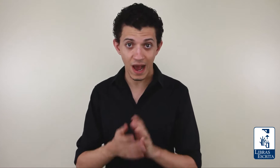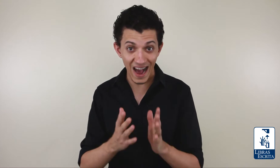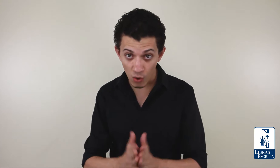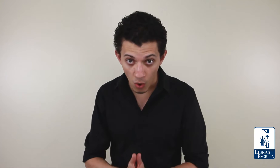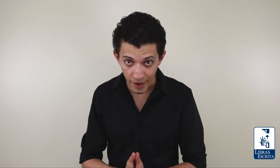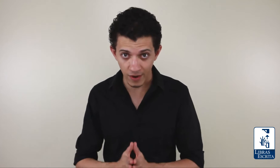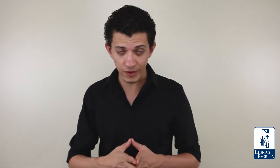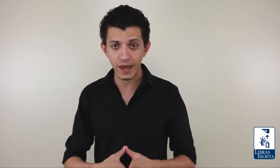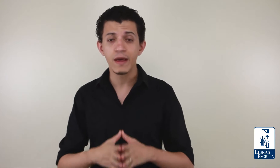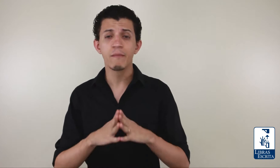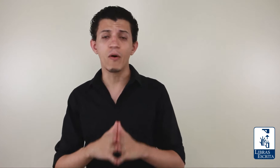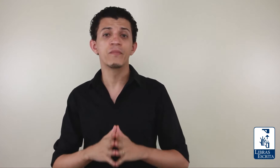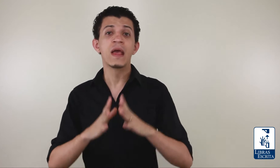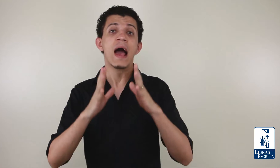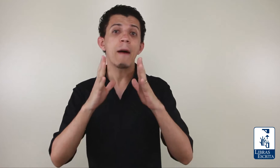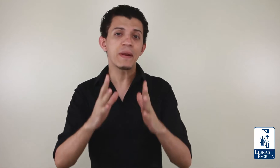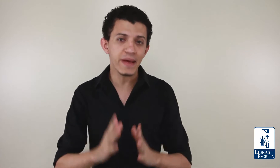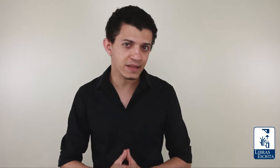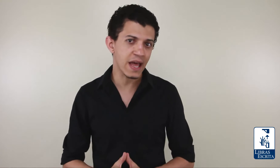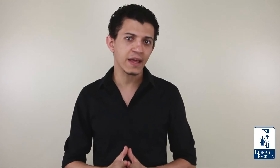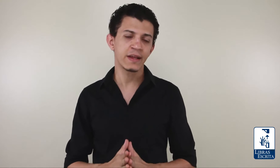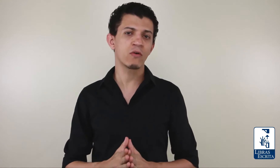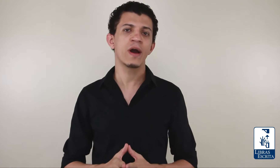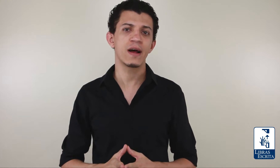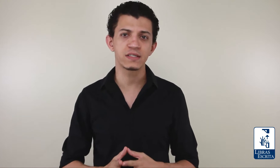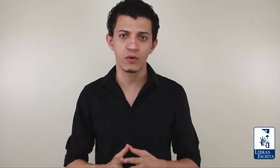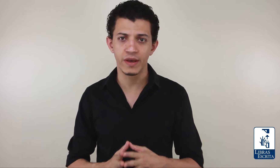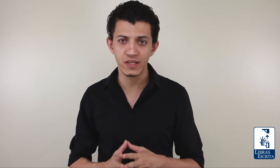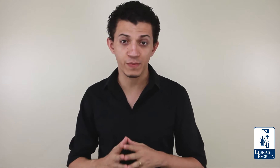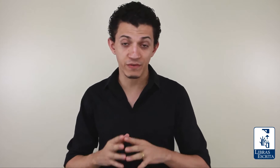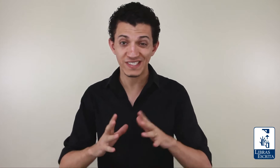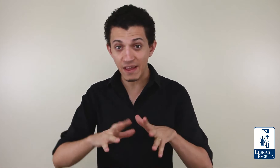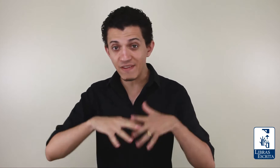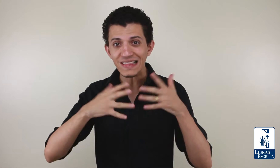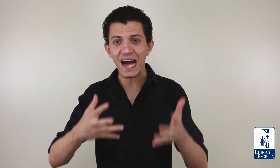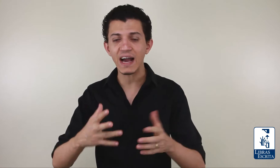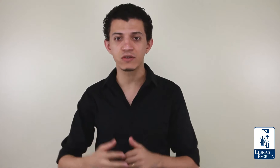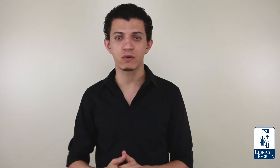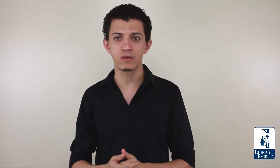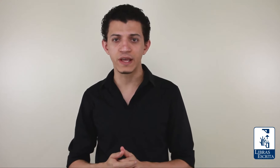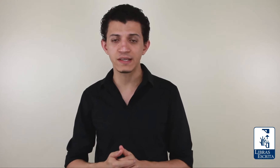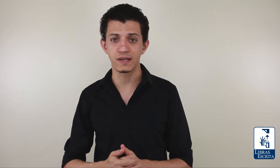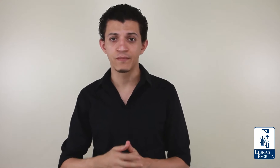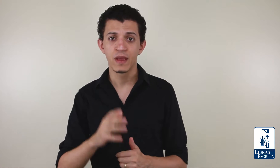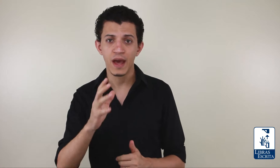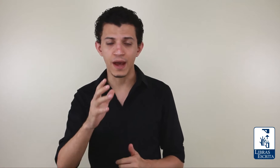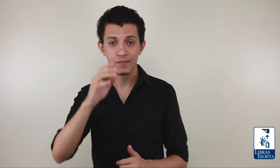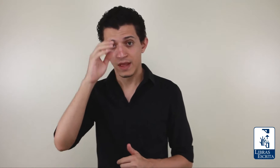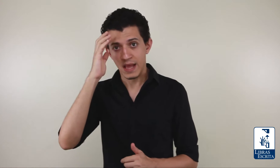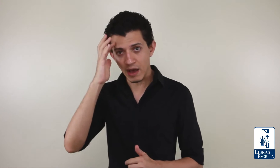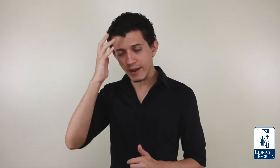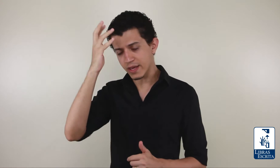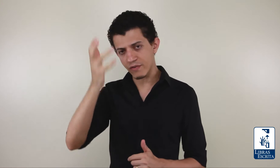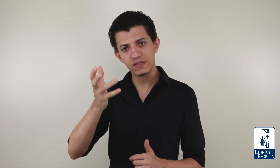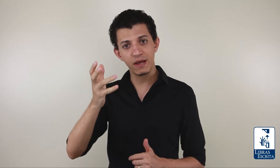agora, ok? Bom, a primeira técnica com relação a isso, para você evitar que isso aconteça, é, na hora que você